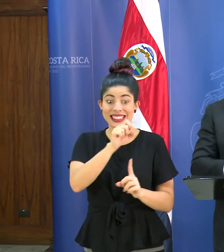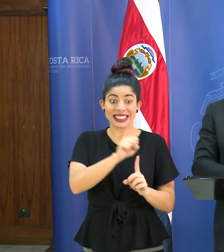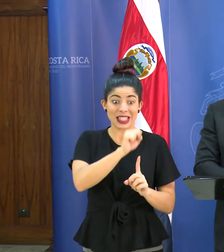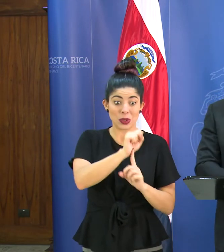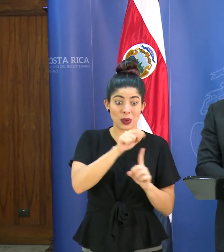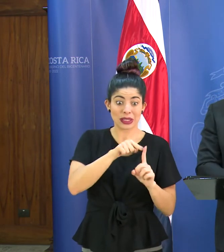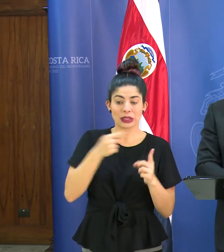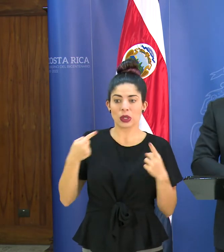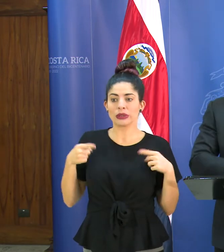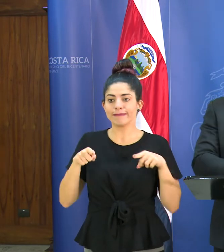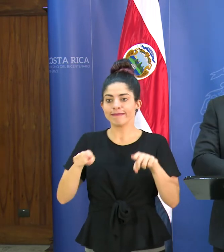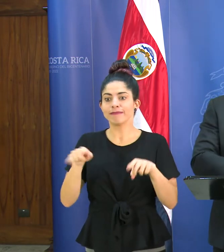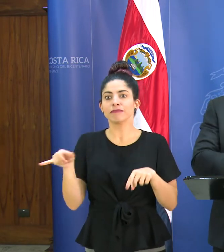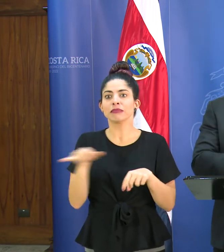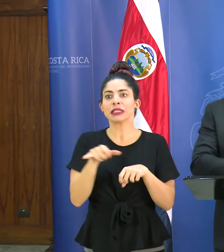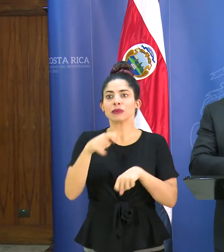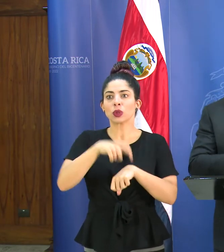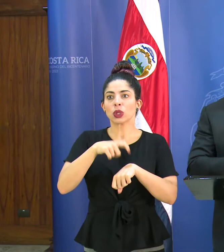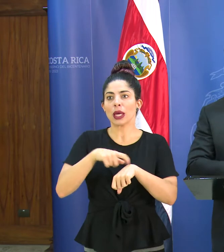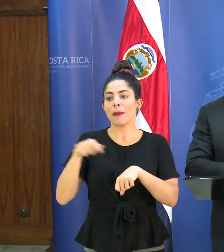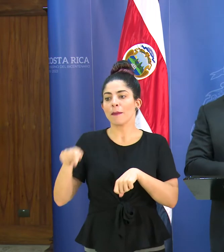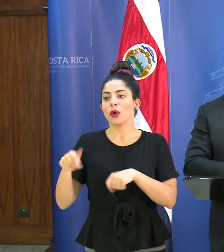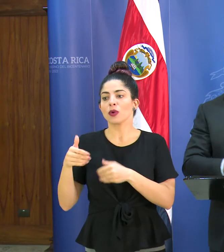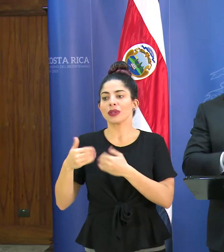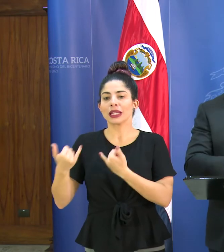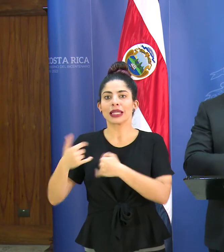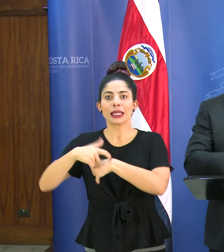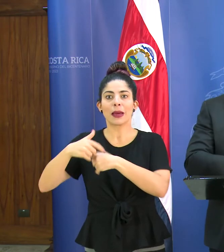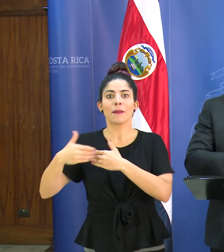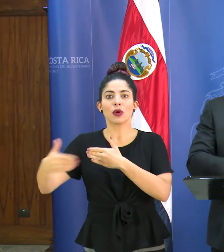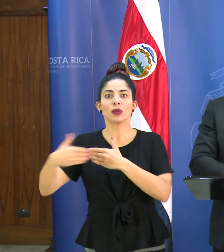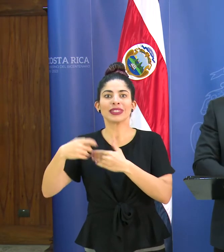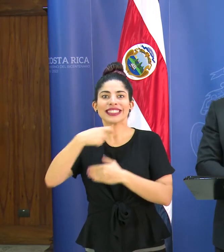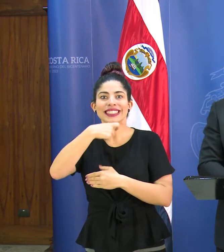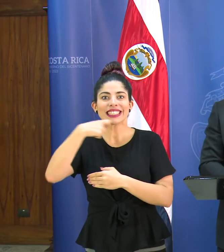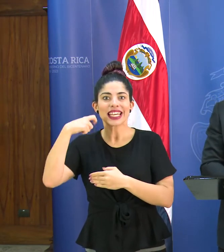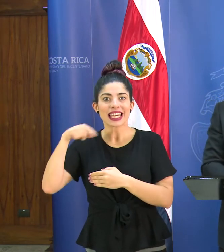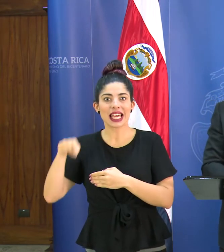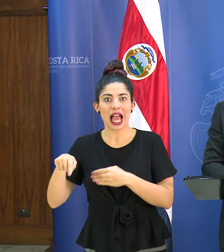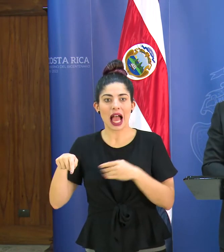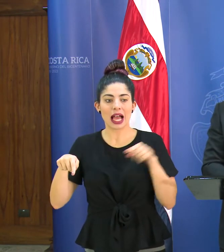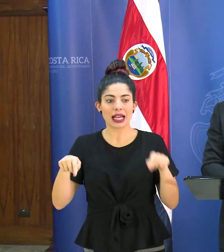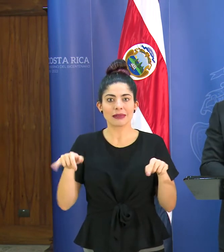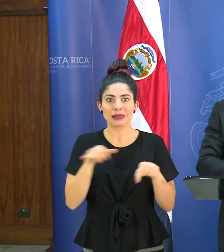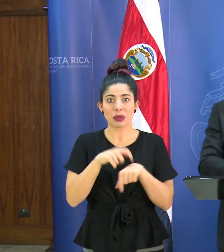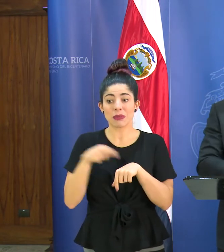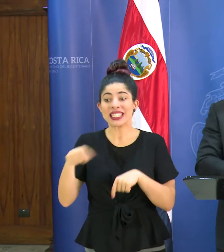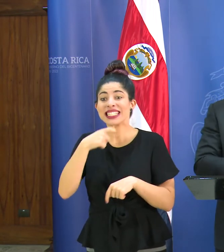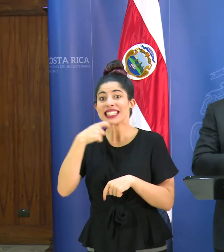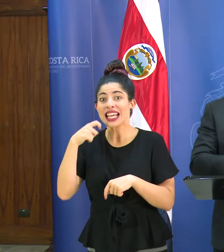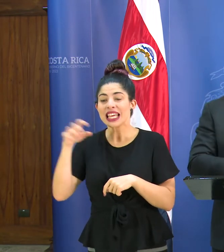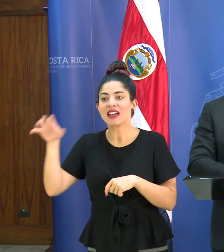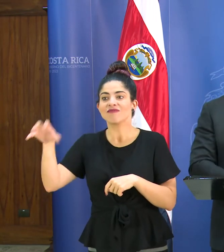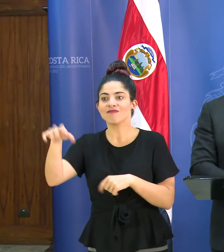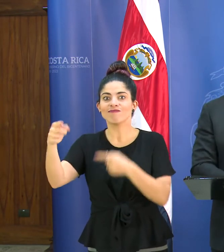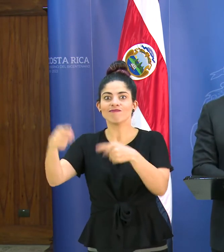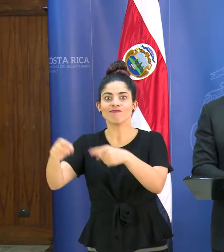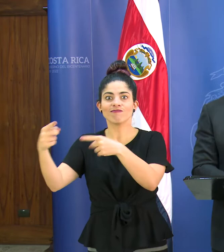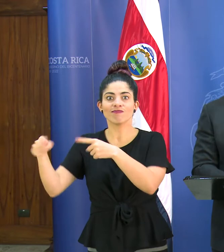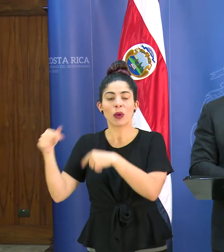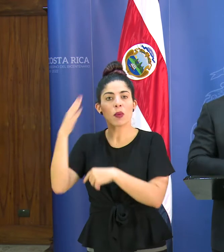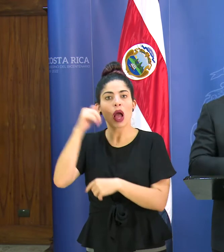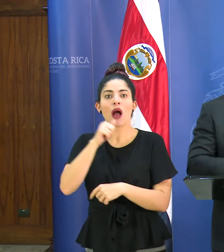concomitante con un periodo de sequía que ha tenido afectación en varias regiones, en varias zonas, por el